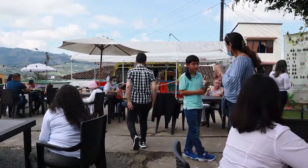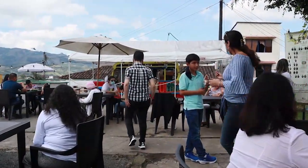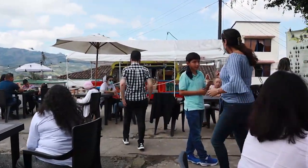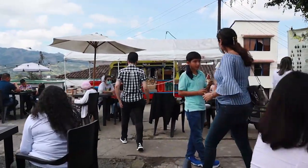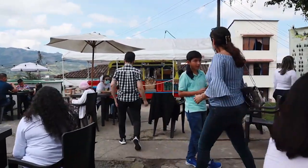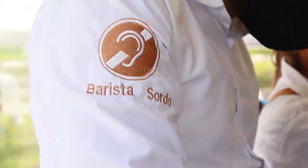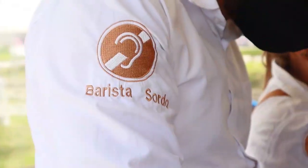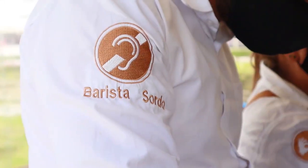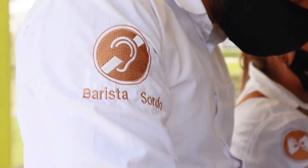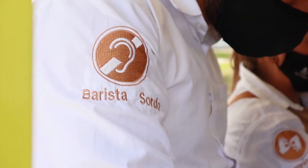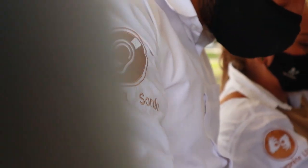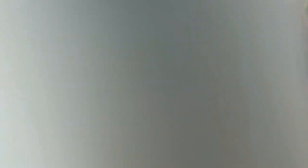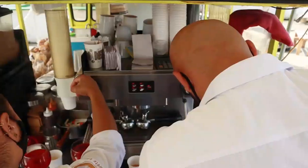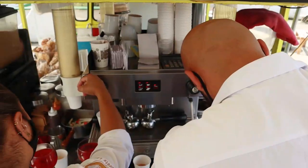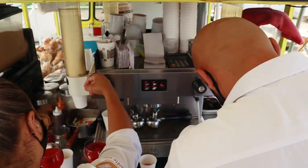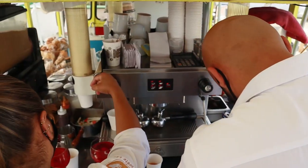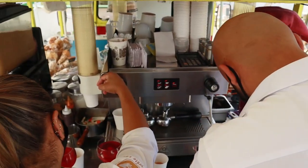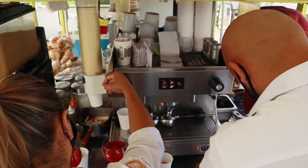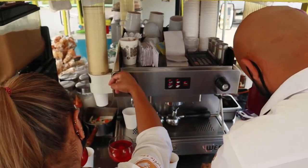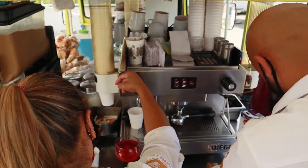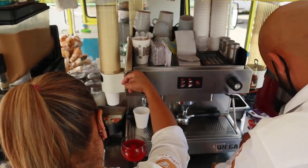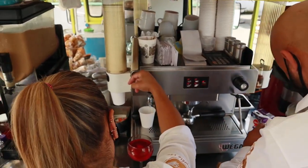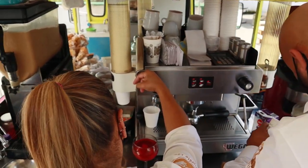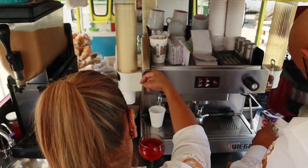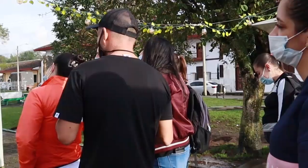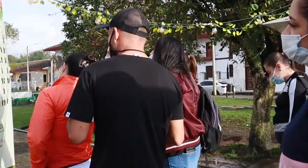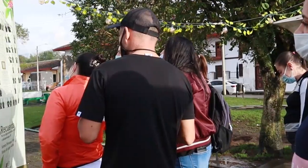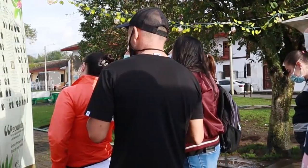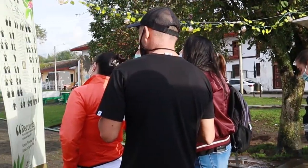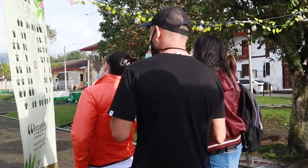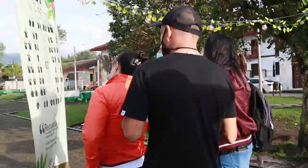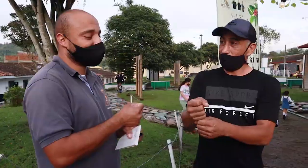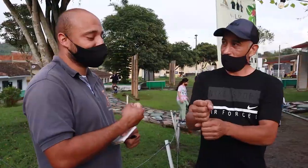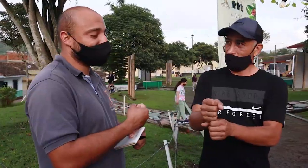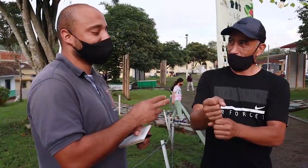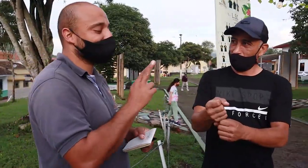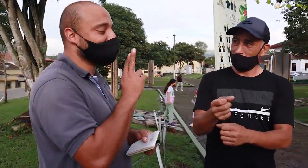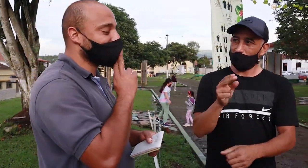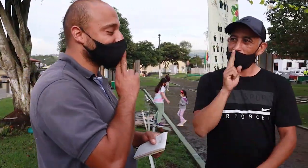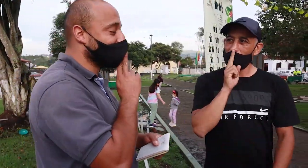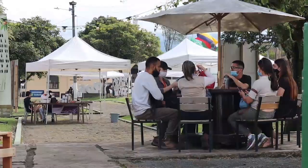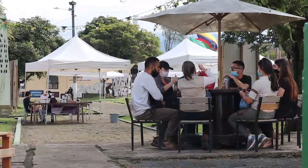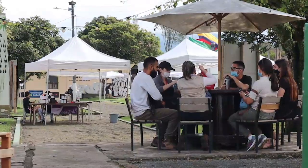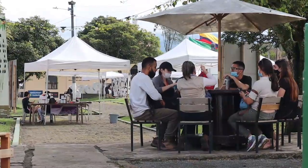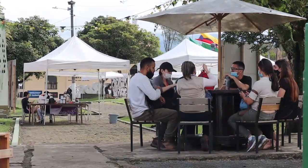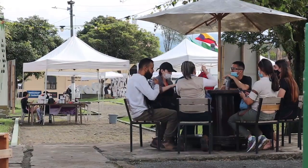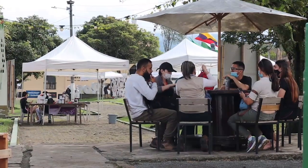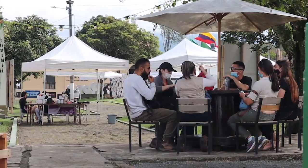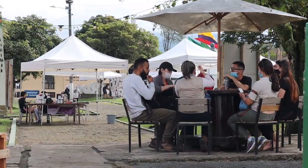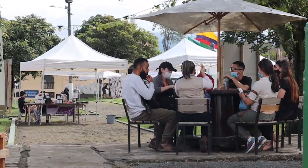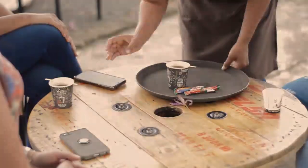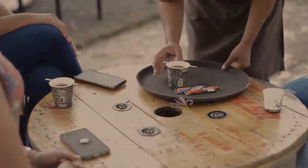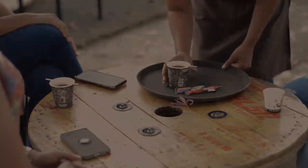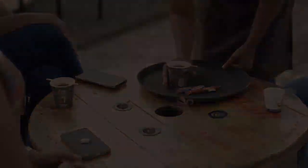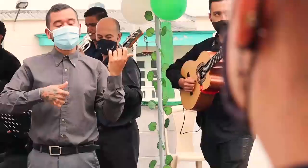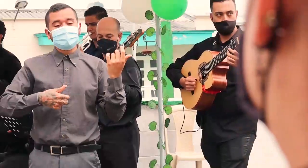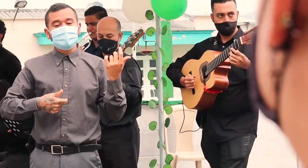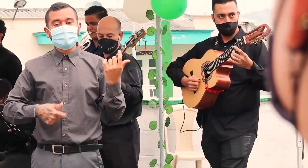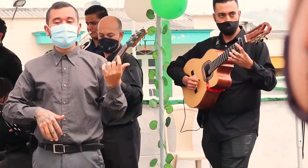de Cabal. Las personas que visitan este café aprenden el lenguaje de señas, a pedir el producto que desean, aprenden